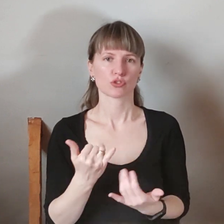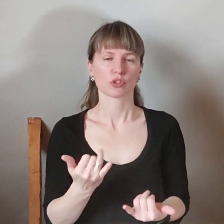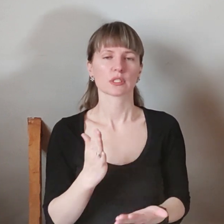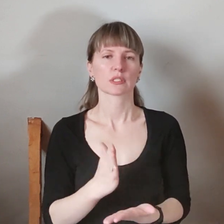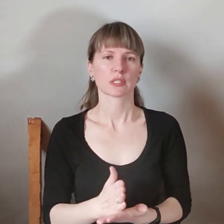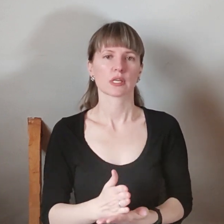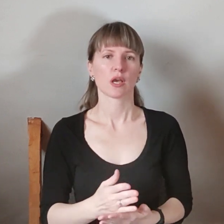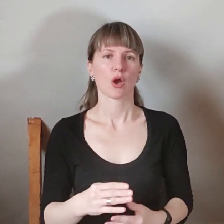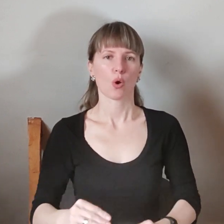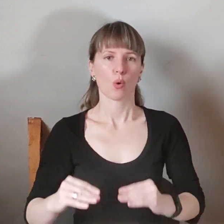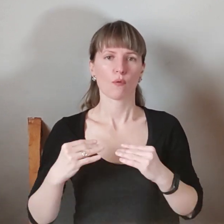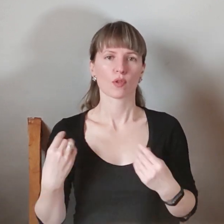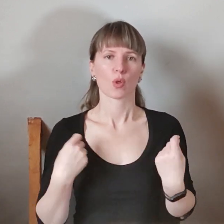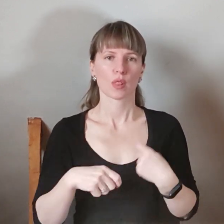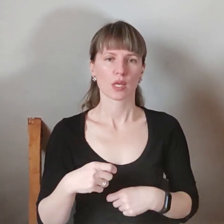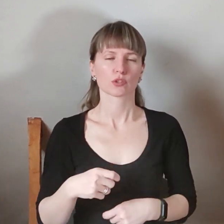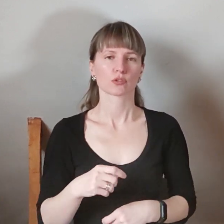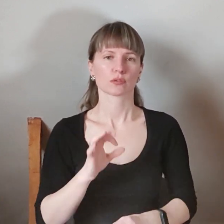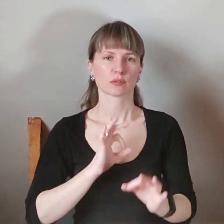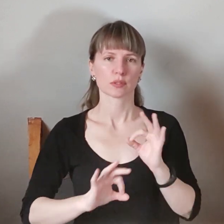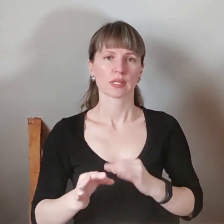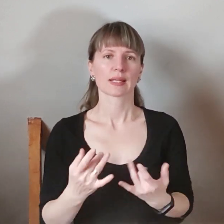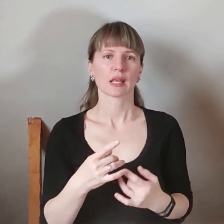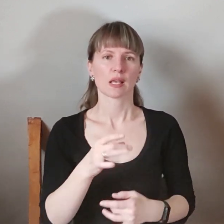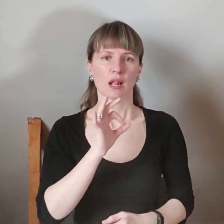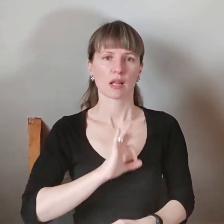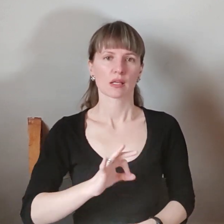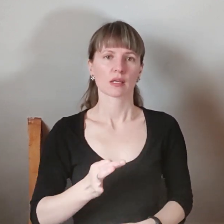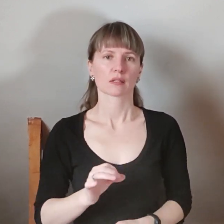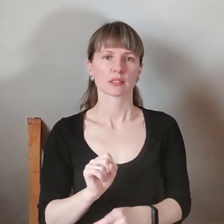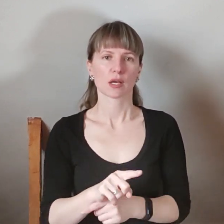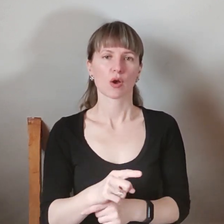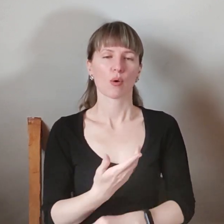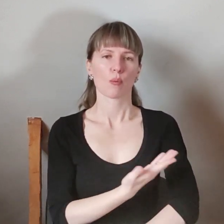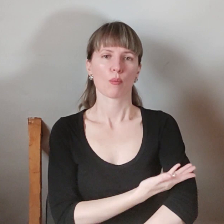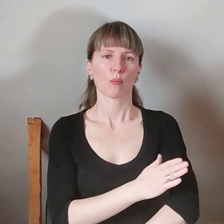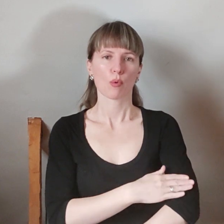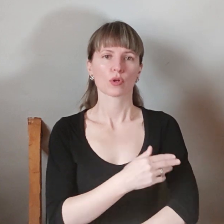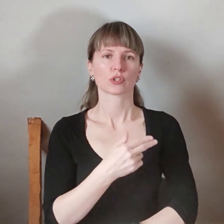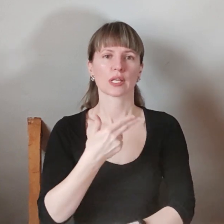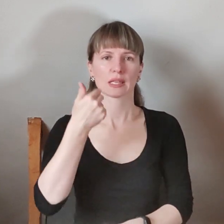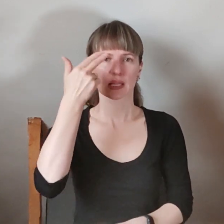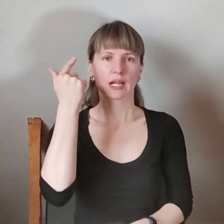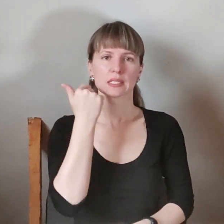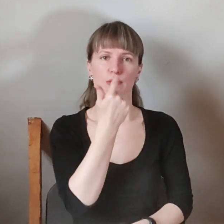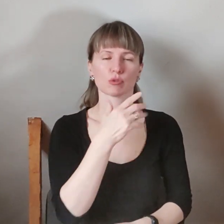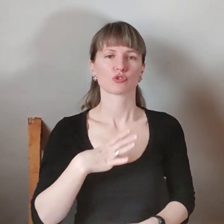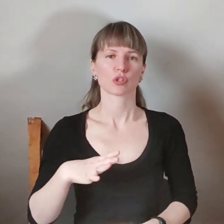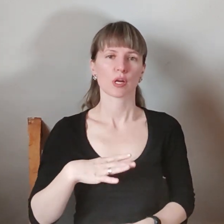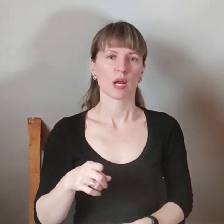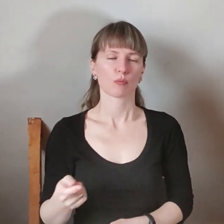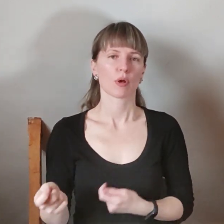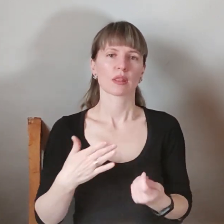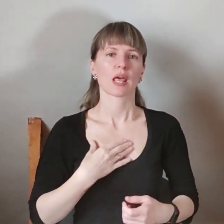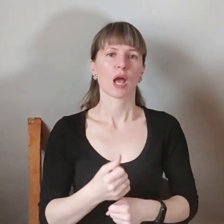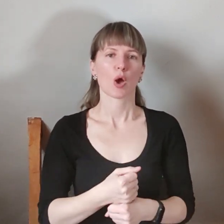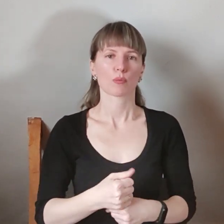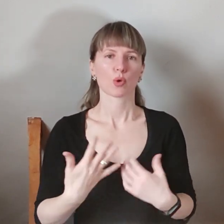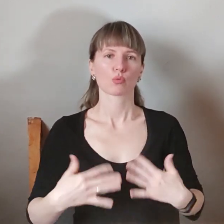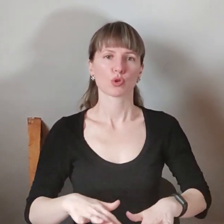медикаментами. Деякі ліки ми замовили в Порші, Італії та Іспанії. Чекаємо звідти, бо наші аптеки на жаль пусті. Наші